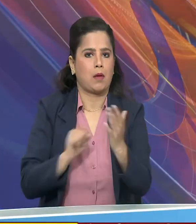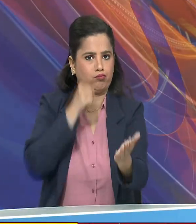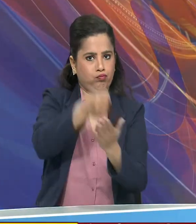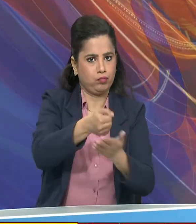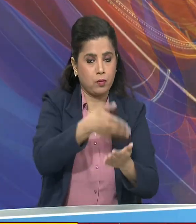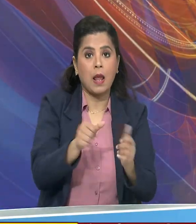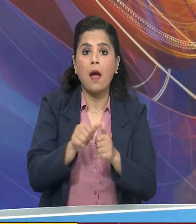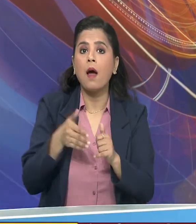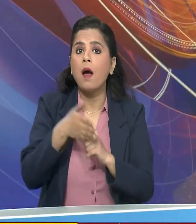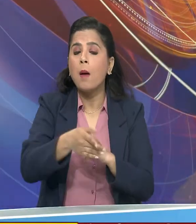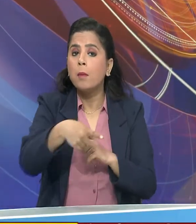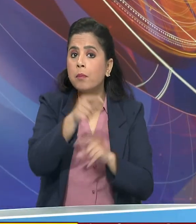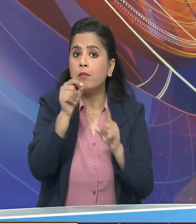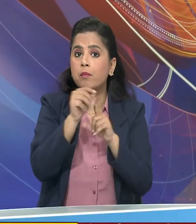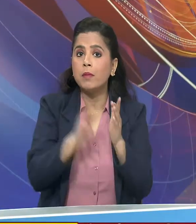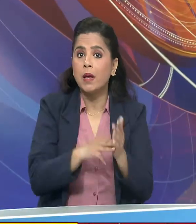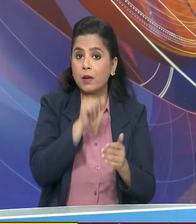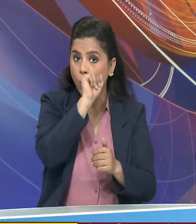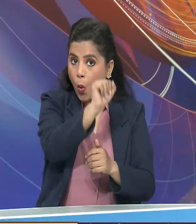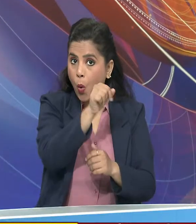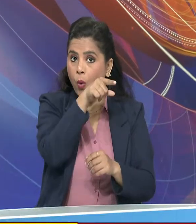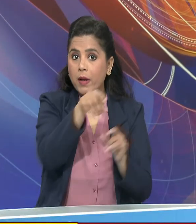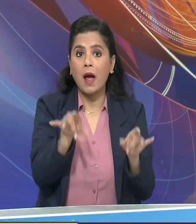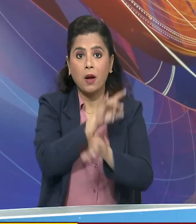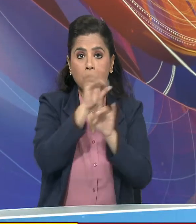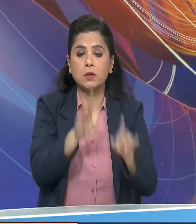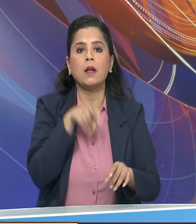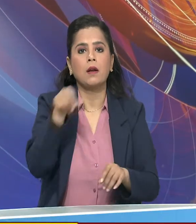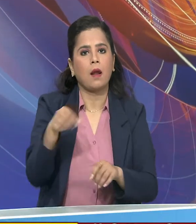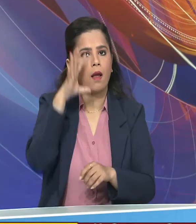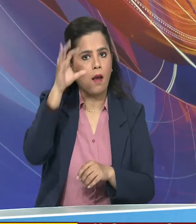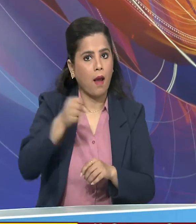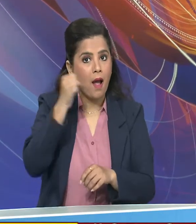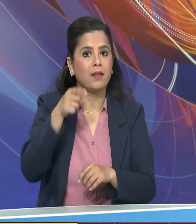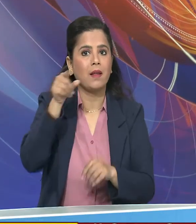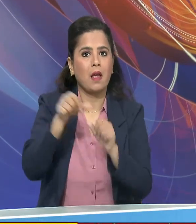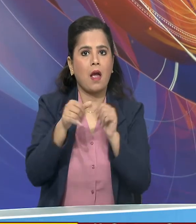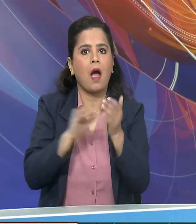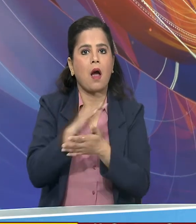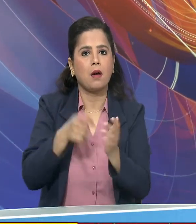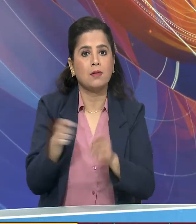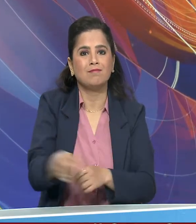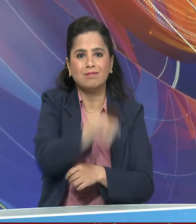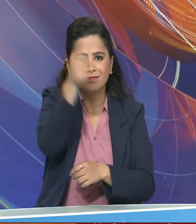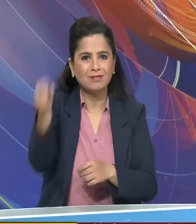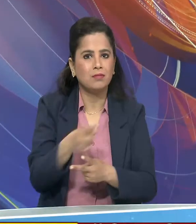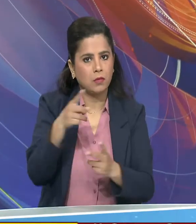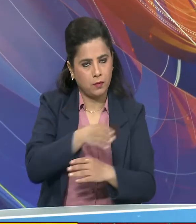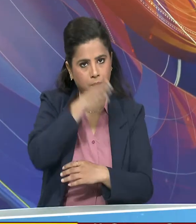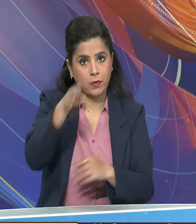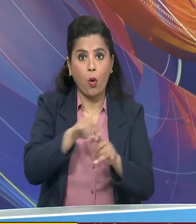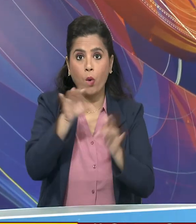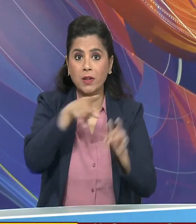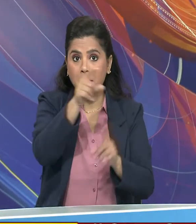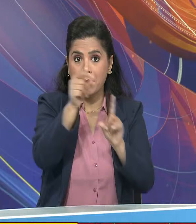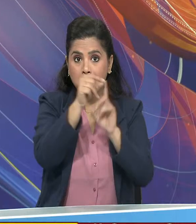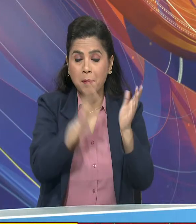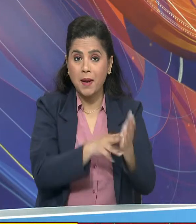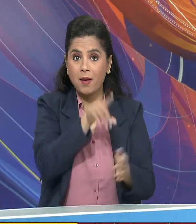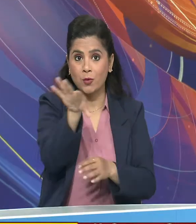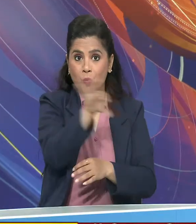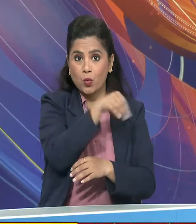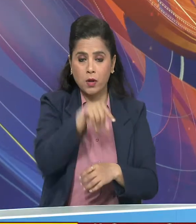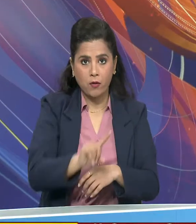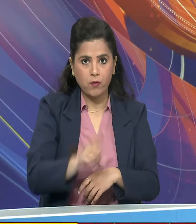एमदाबाद में प्रधार मंत्री अल्बनीज गांधी आश्रम भी जाएंगे, और स्ट्रेले के प्रधार मंत्री चुने जाने के बाद उनका ये पहला